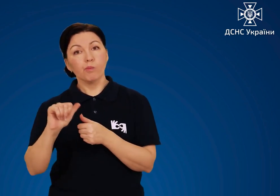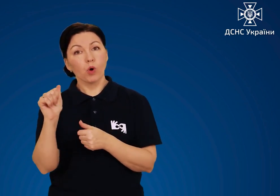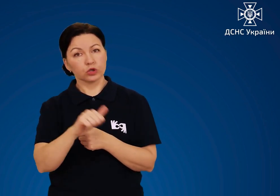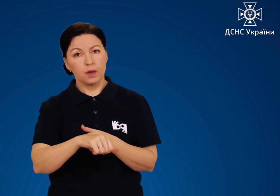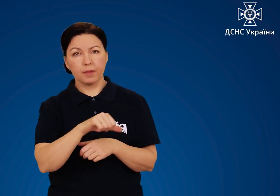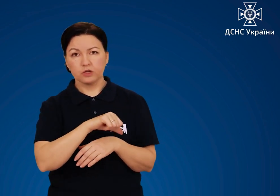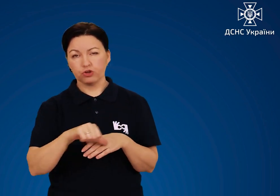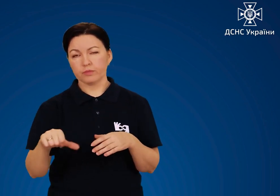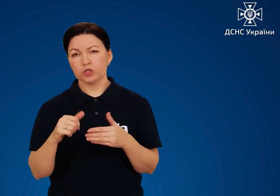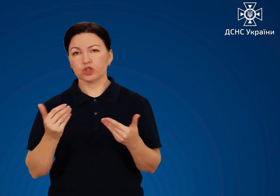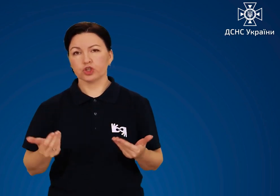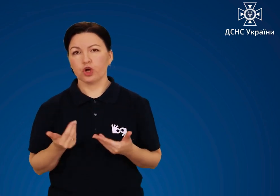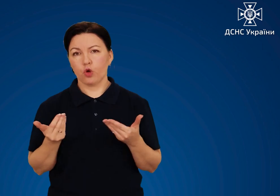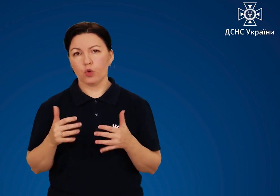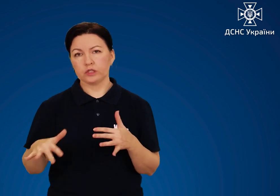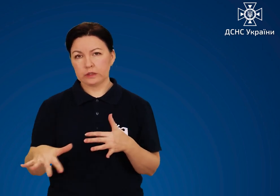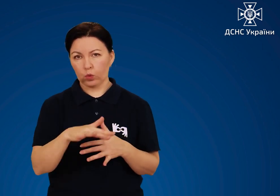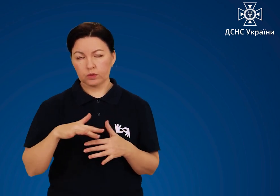поза межами жилої зони.